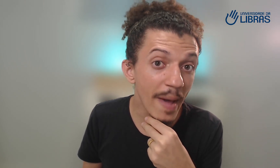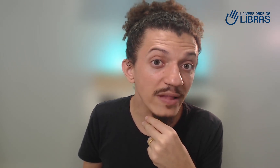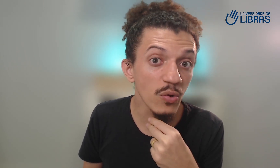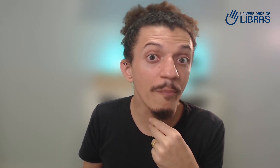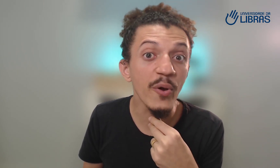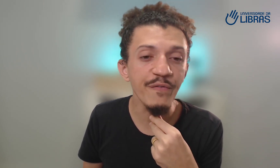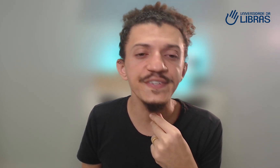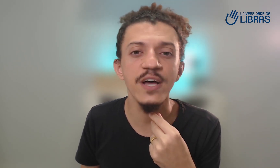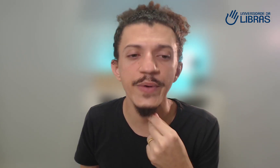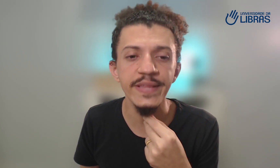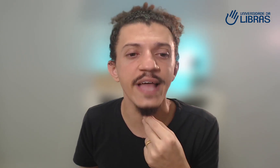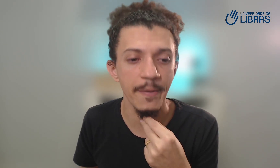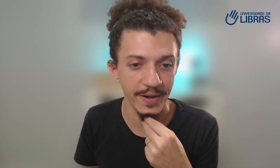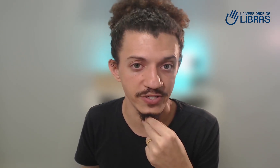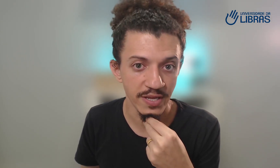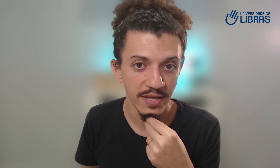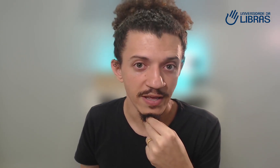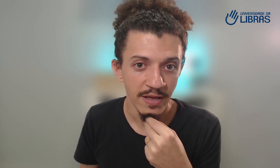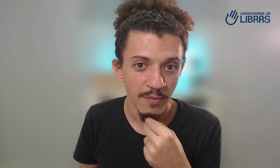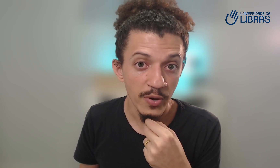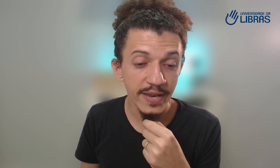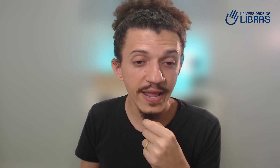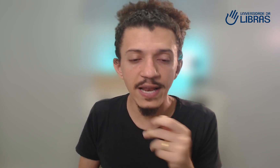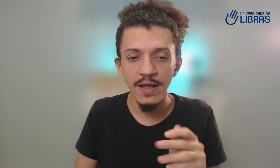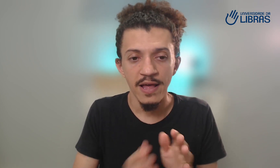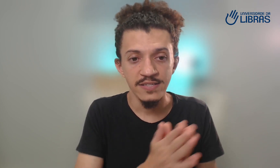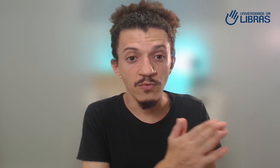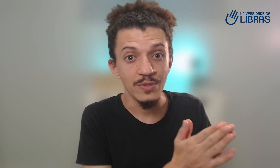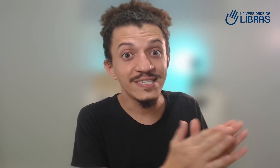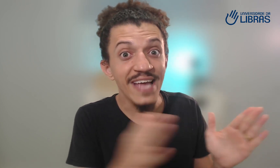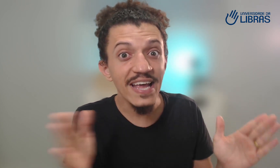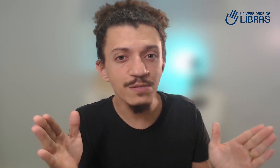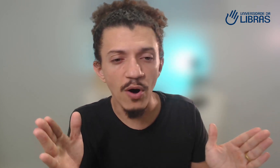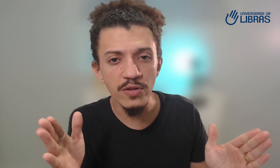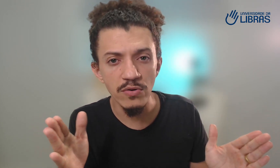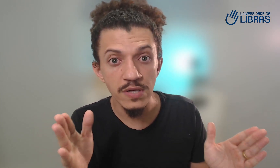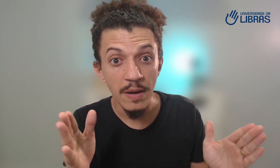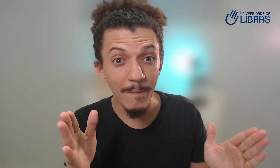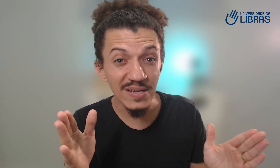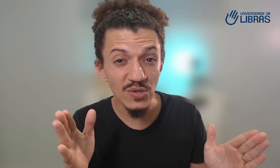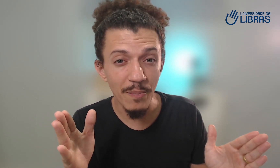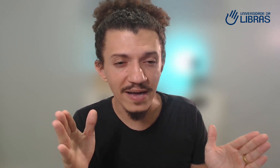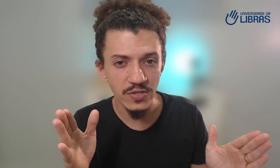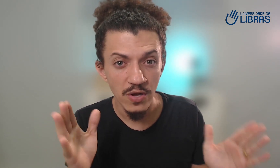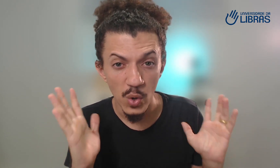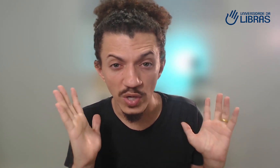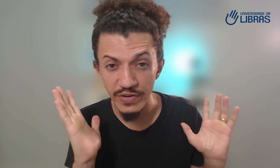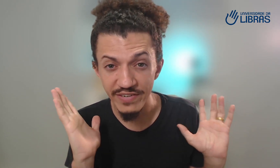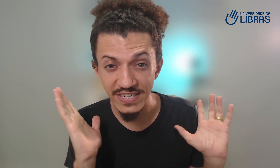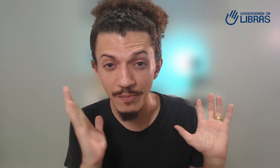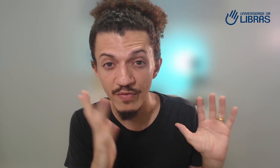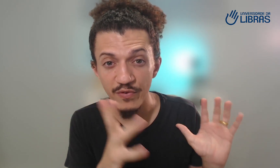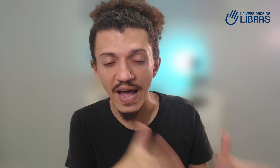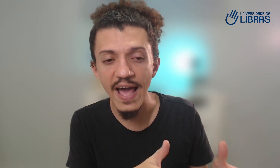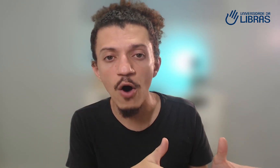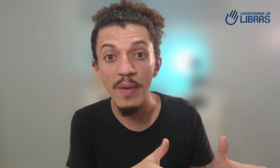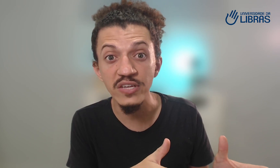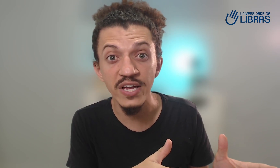método profissão e intérprete porque nele são seis módulos passo a passo onde você vai se aprofundar realmente em